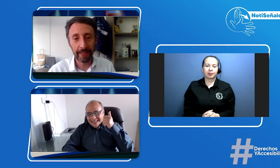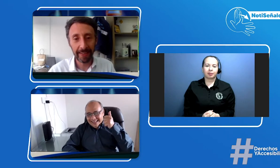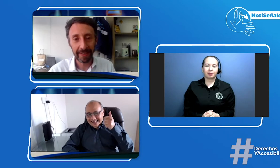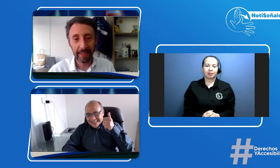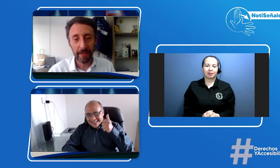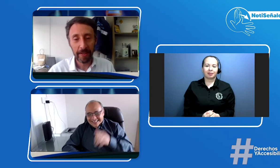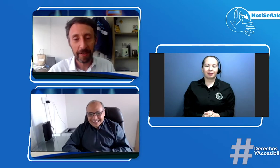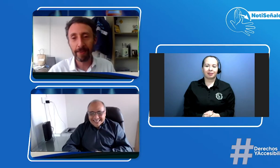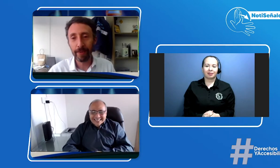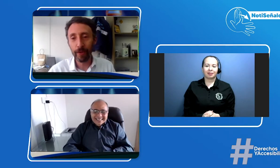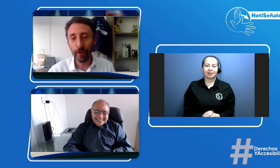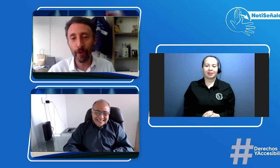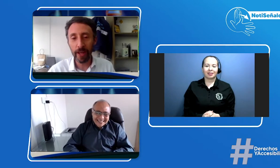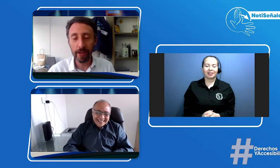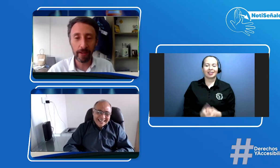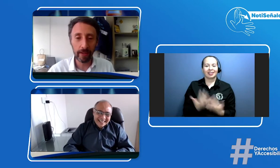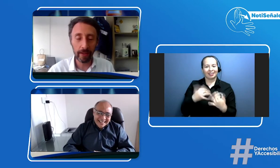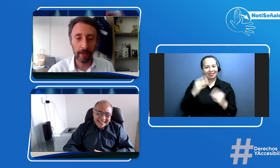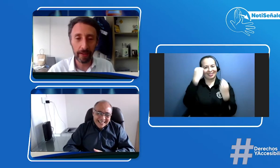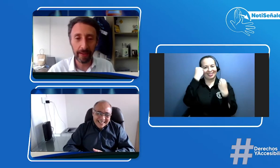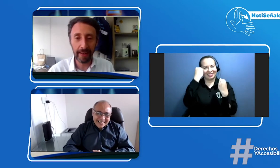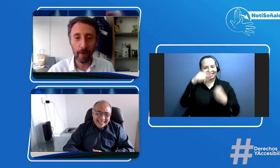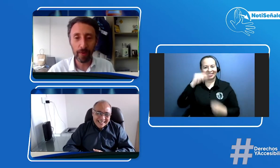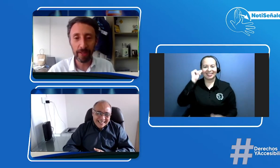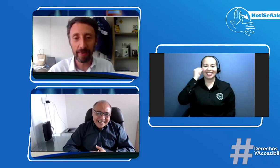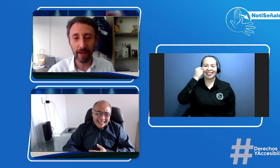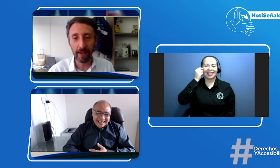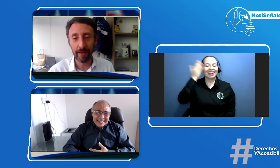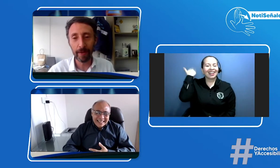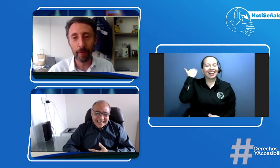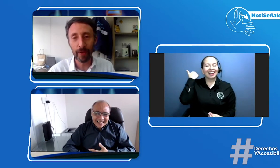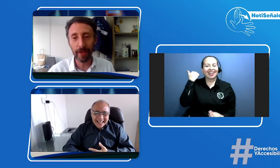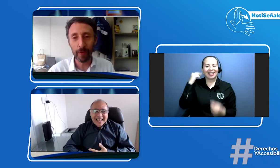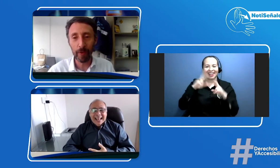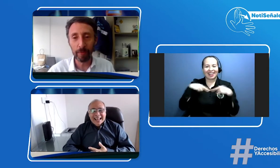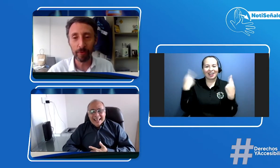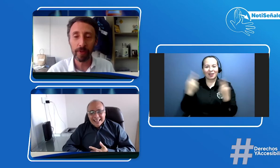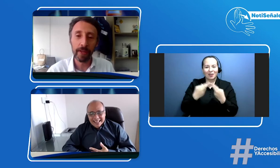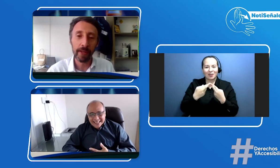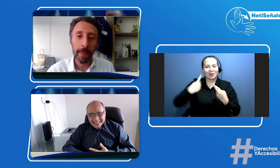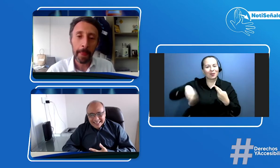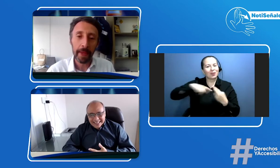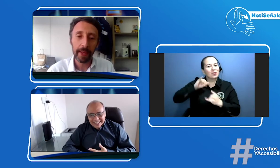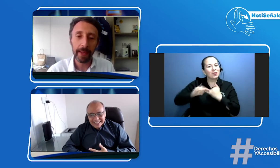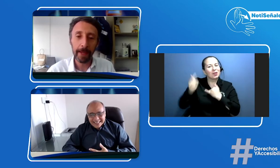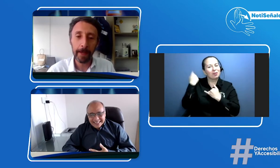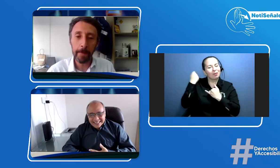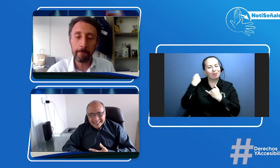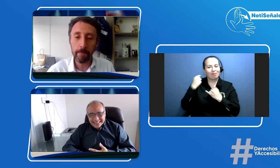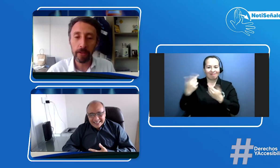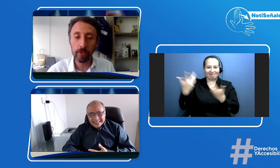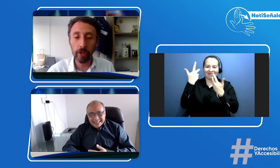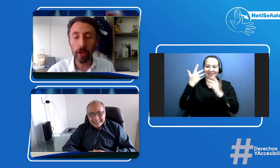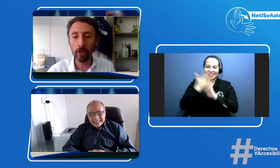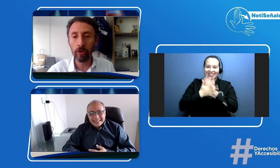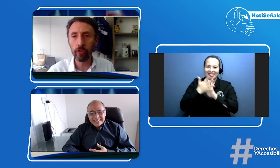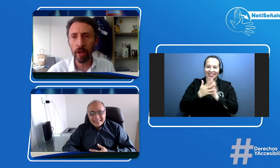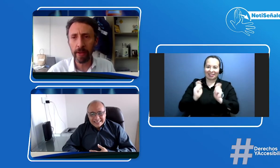me la enseñó Henry en la última reunión que tuvimos. Yo quiero solamente